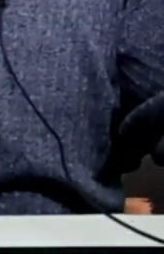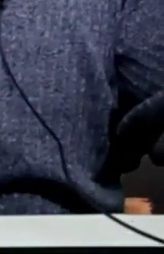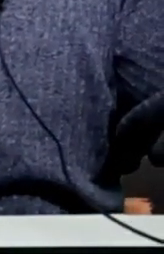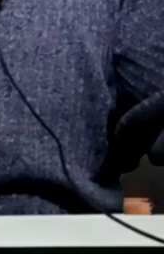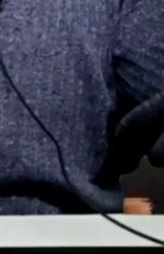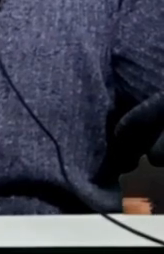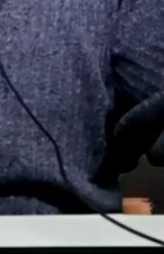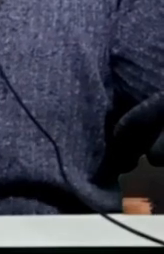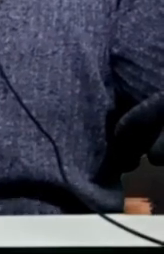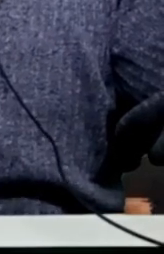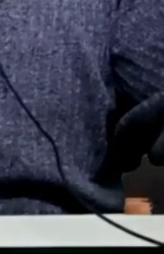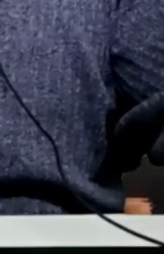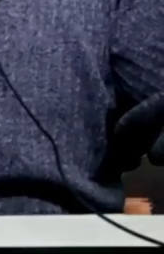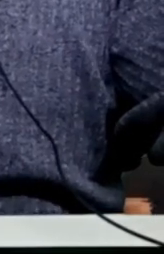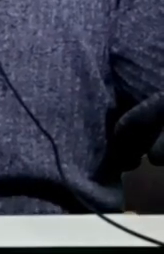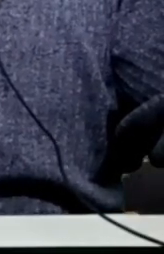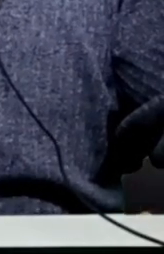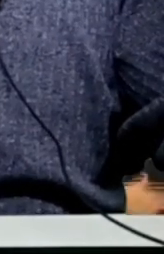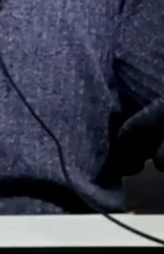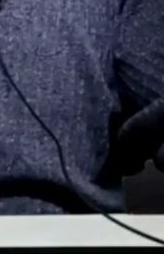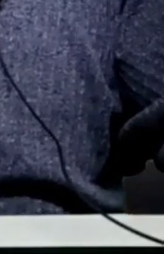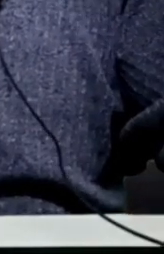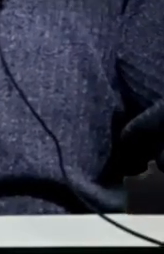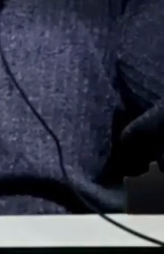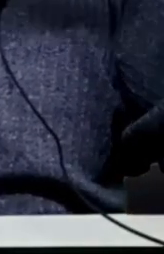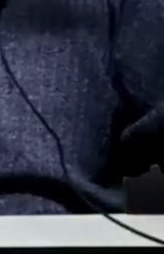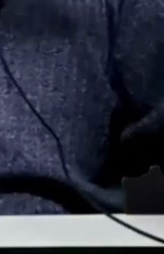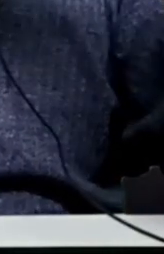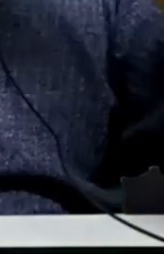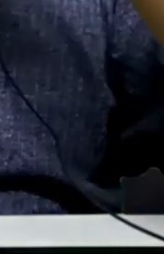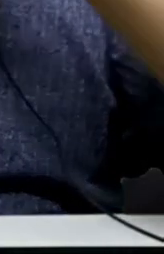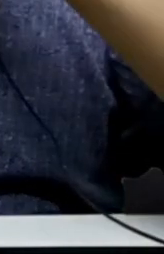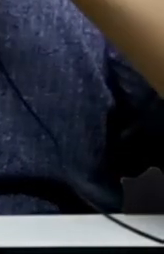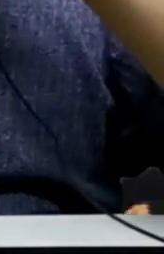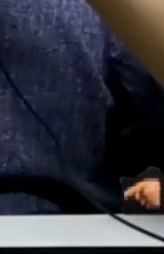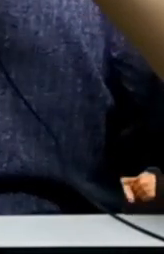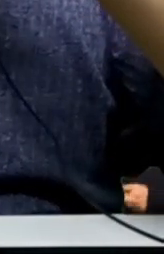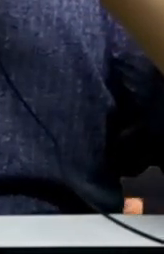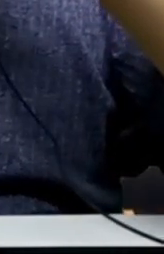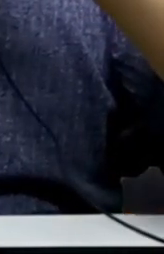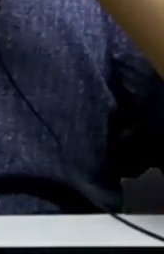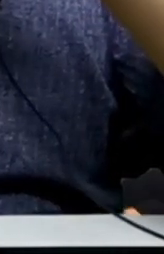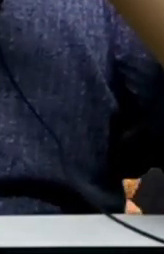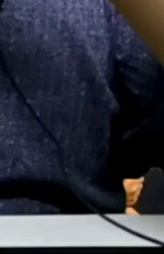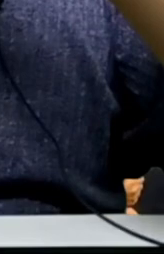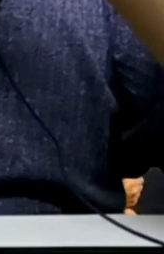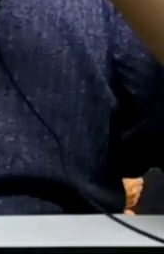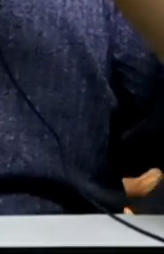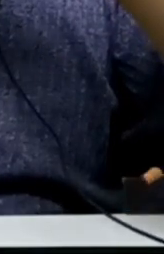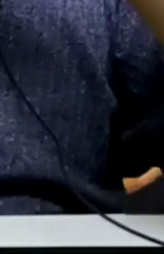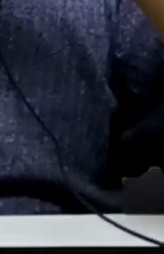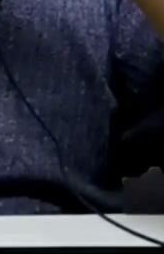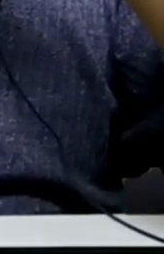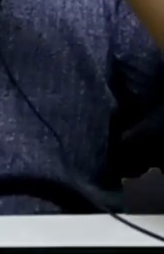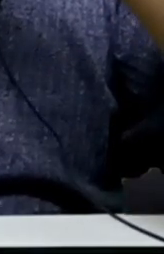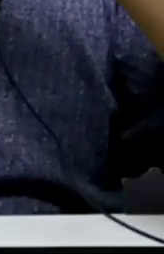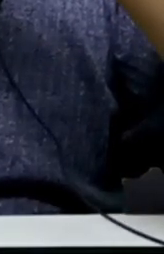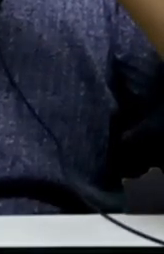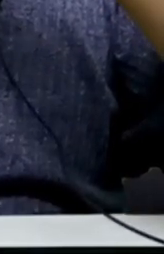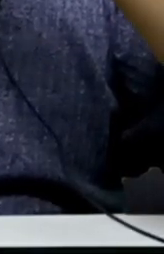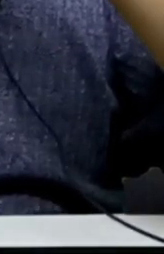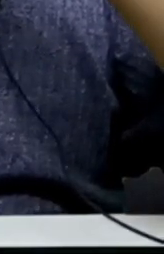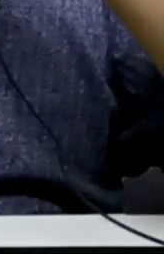Escuchen, escuchen, escuchen Que desde que empezó Este periodo de gobierno Estamos empeñados En transformar El sistema nacional De salud